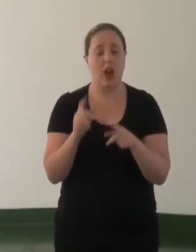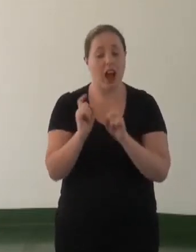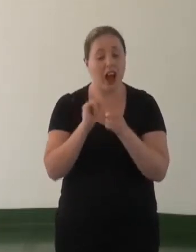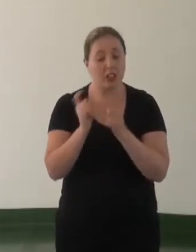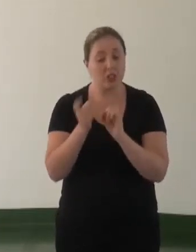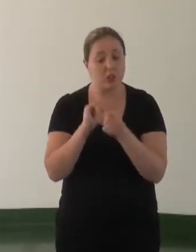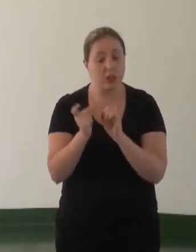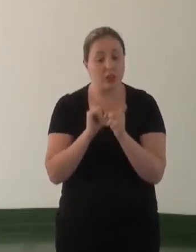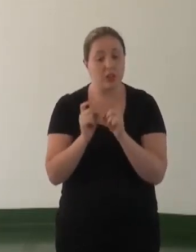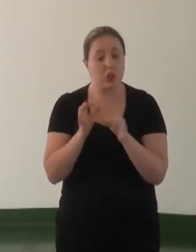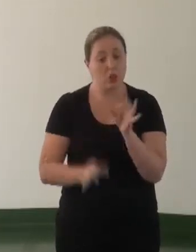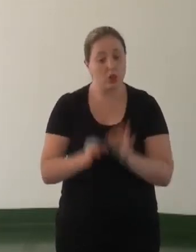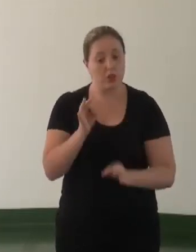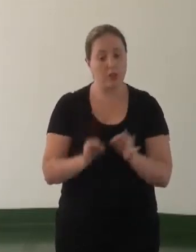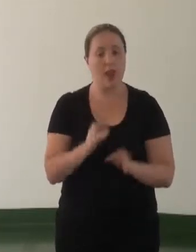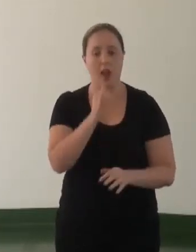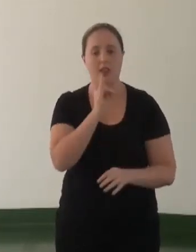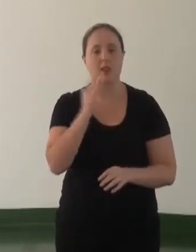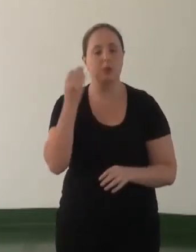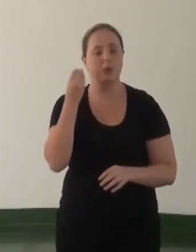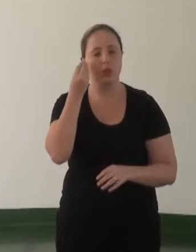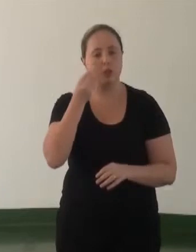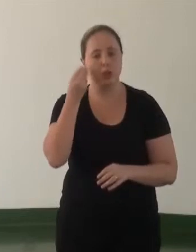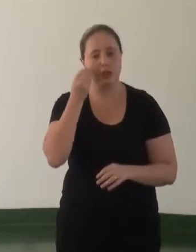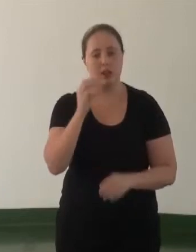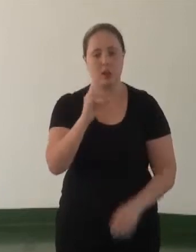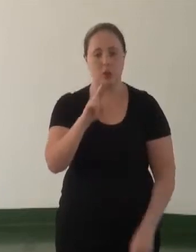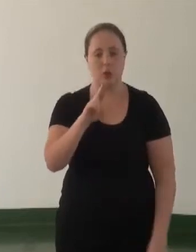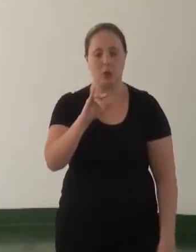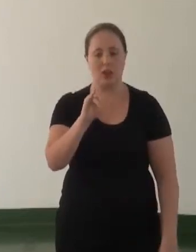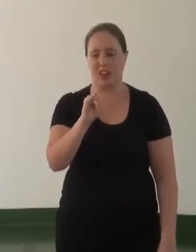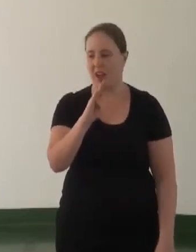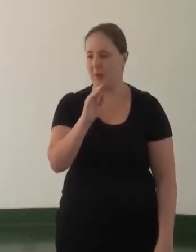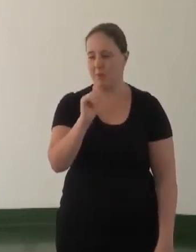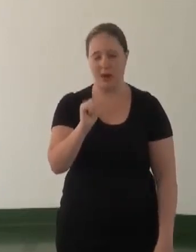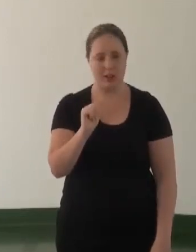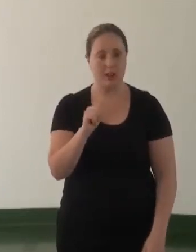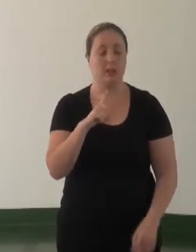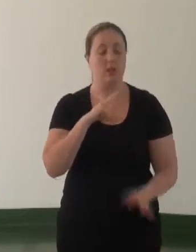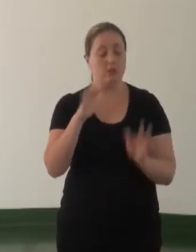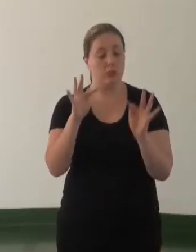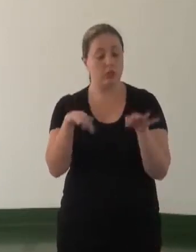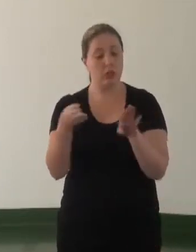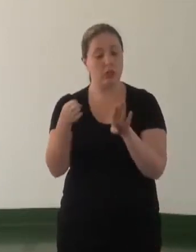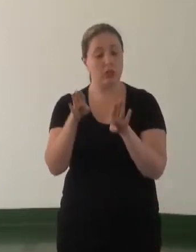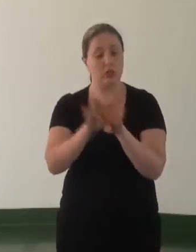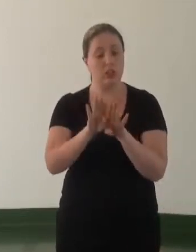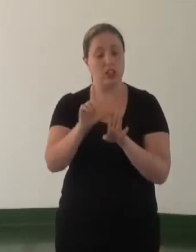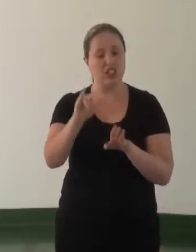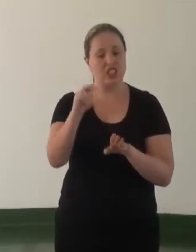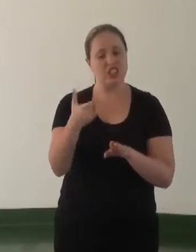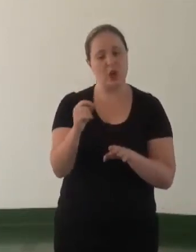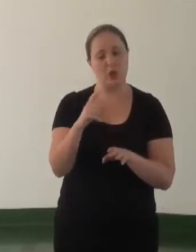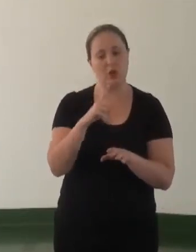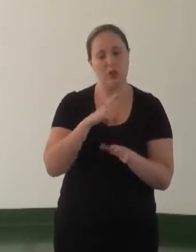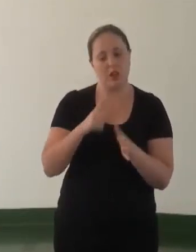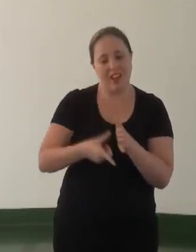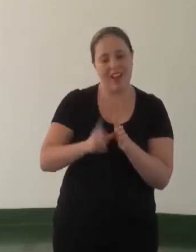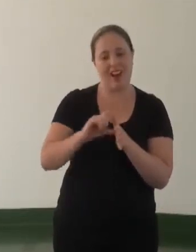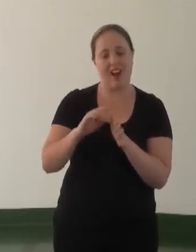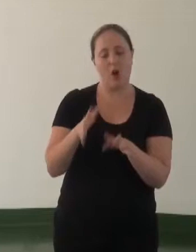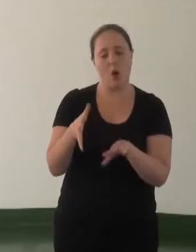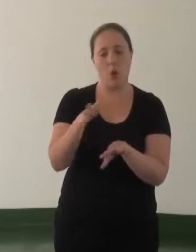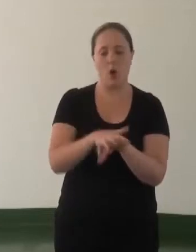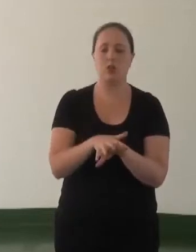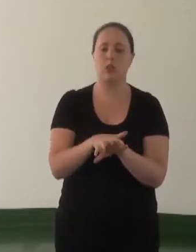A exemplo da experiência de Cuiabá, em que o encerramento do seu lixão foi atrelado à prévia inclusão